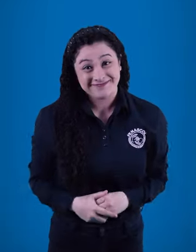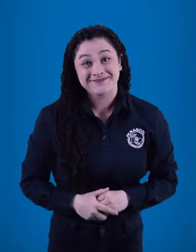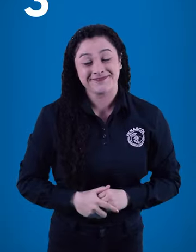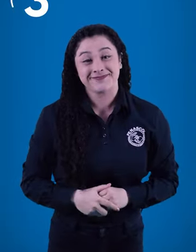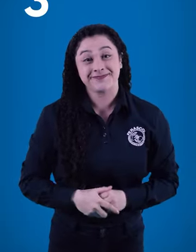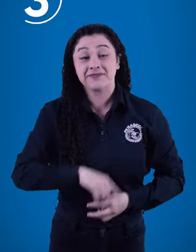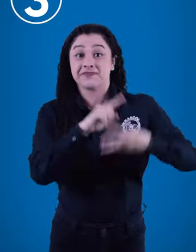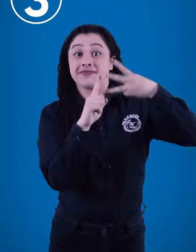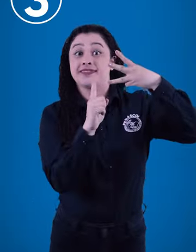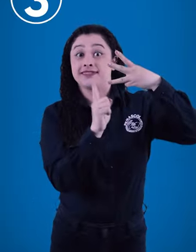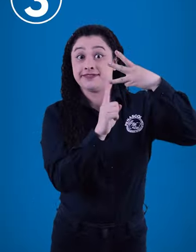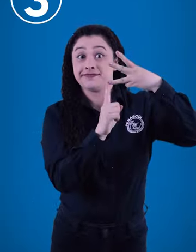Tres